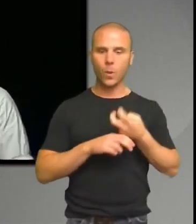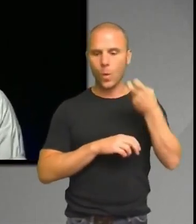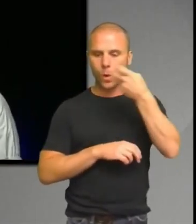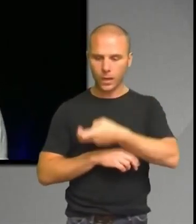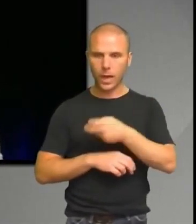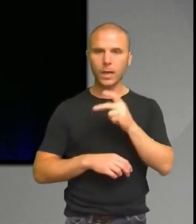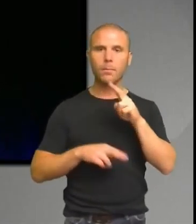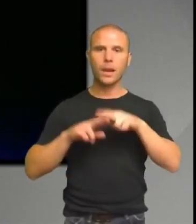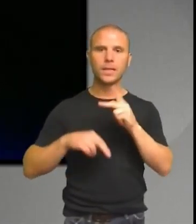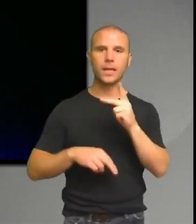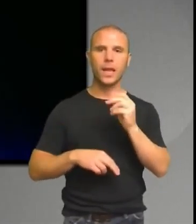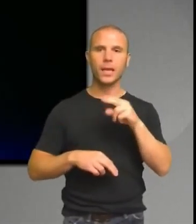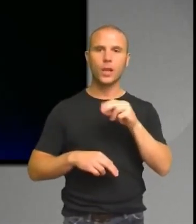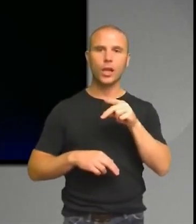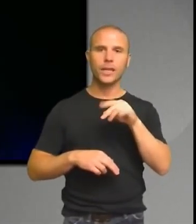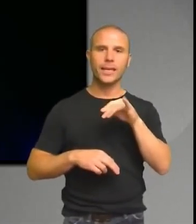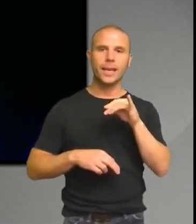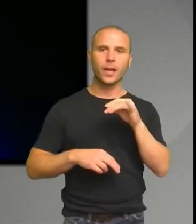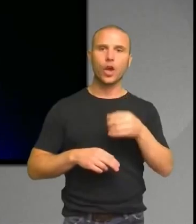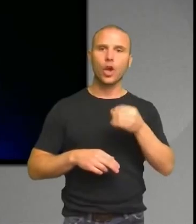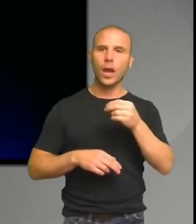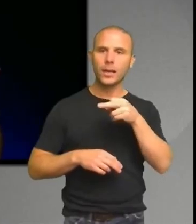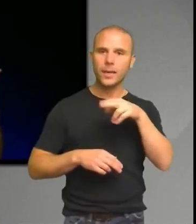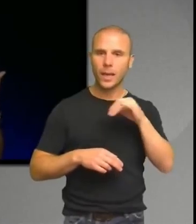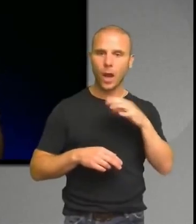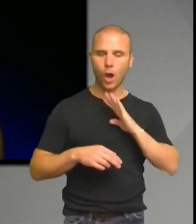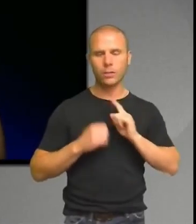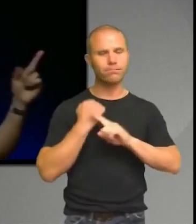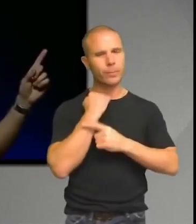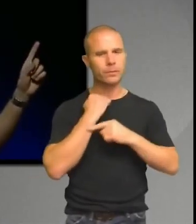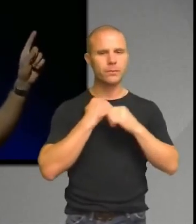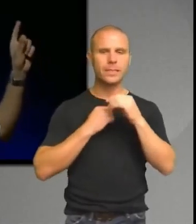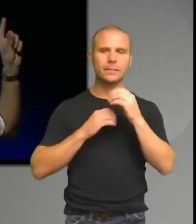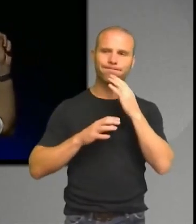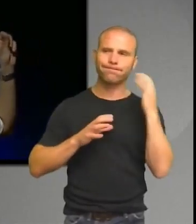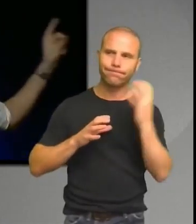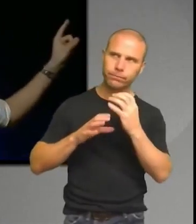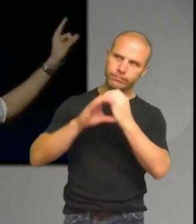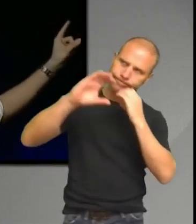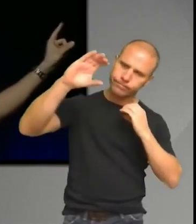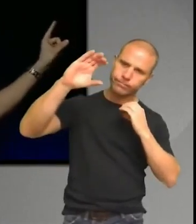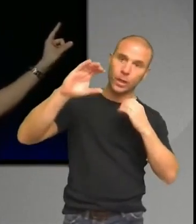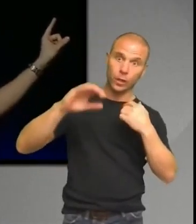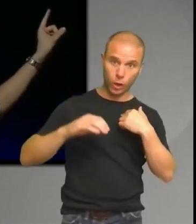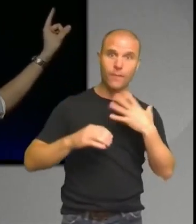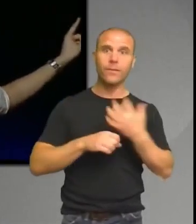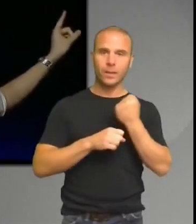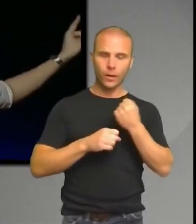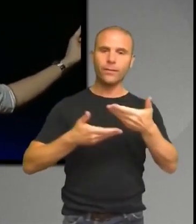Men genom den tävlingen så fick jag faktiskt möjlighet att åka ner i knargarna och använda ett 2,6 meter stort professionellt teleskop